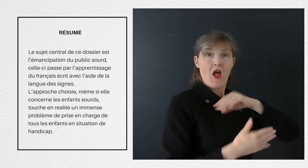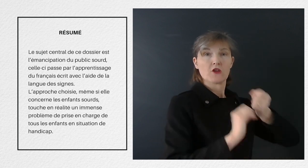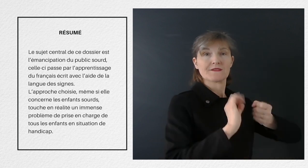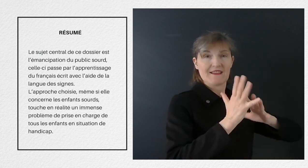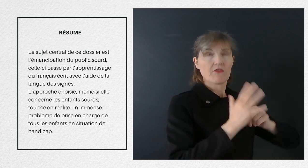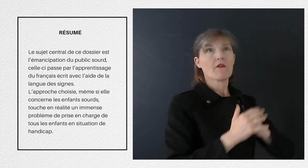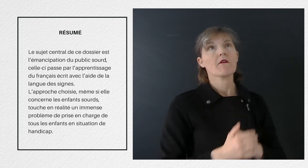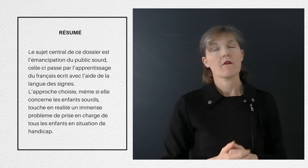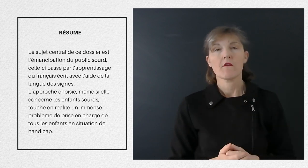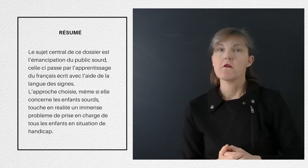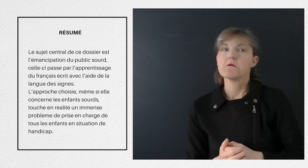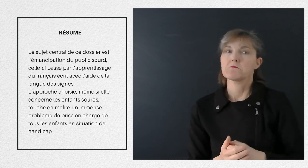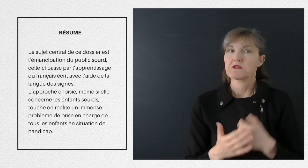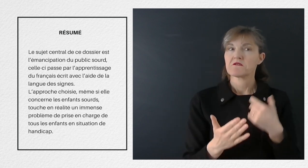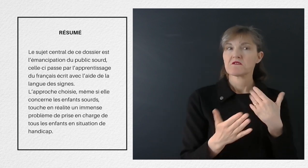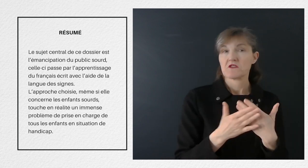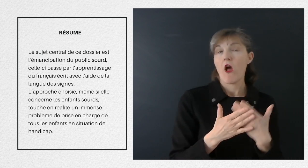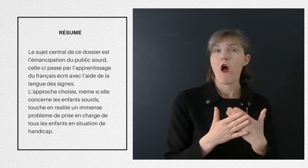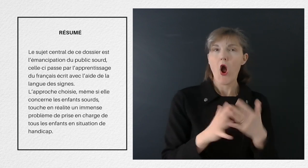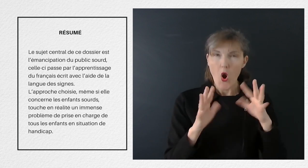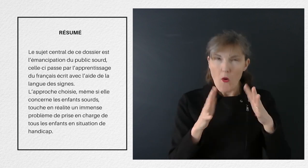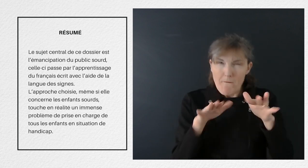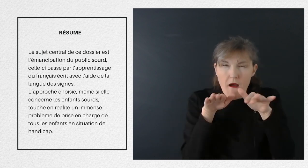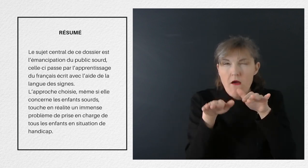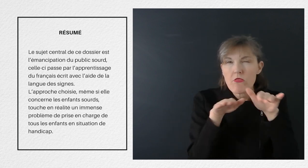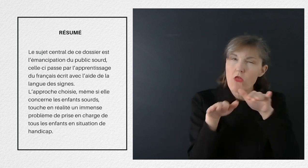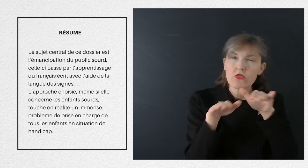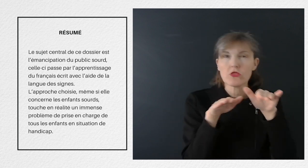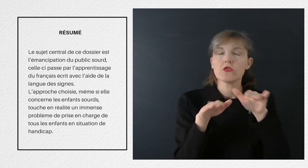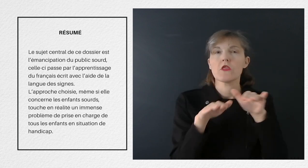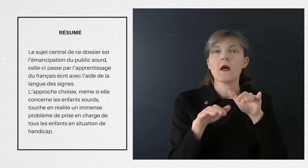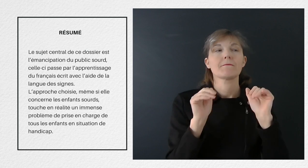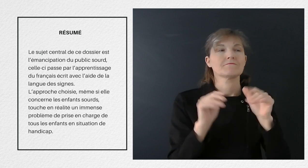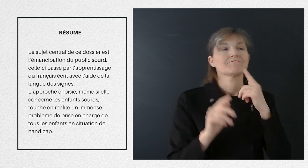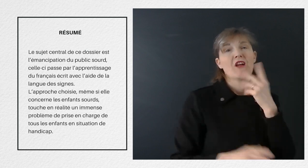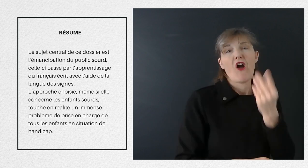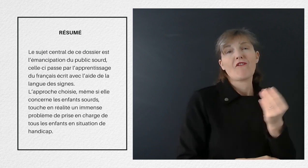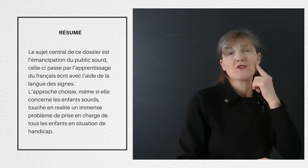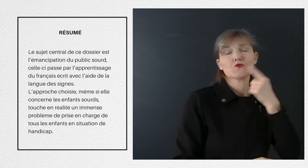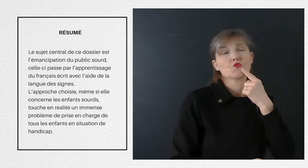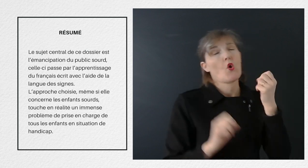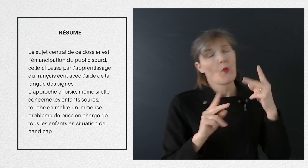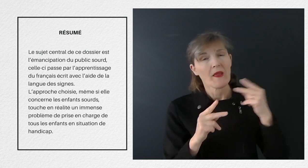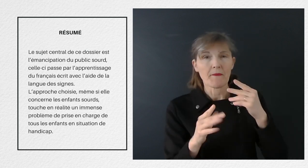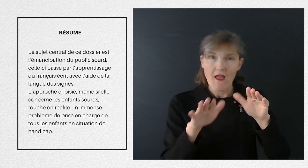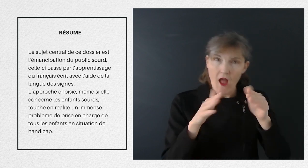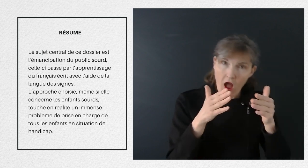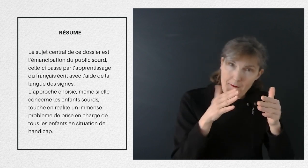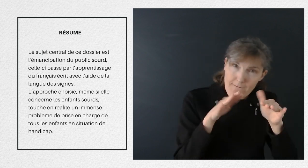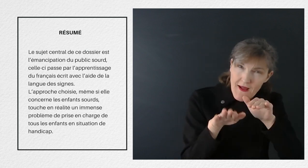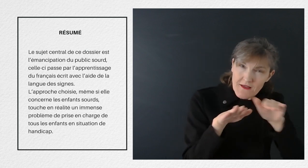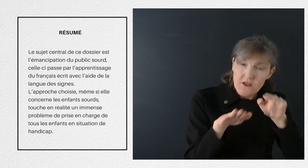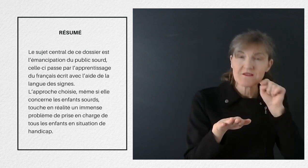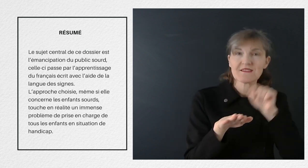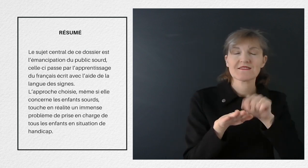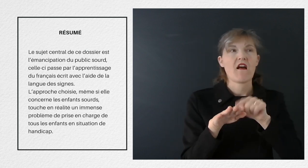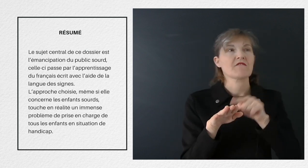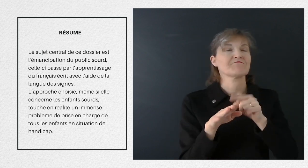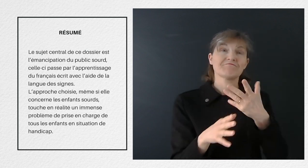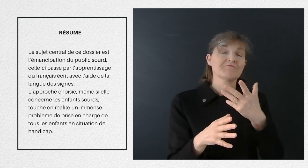des signes. L'approche choisie, même si elle concerne les enfants sourds, touche en réalité à un